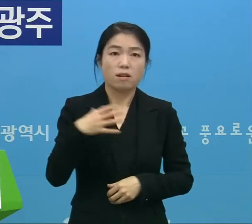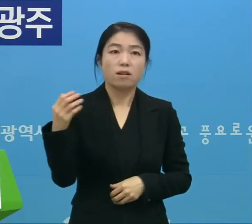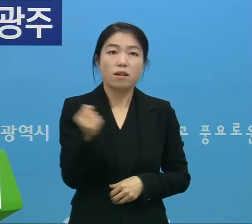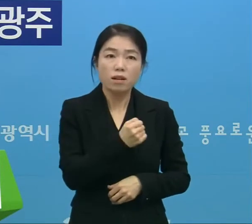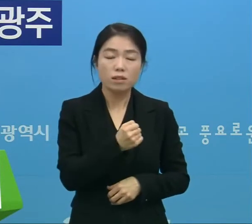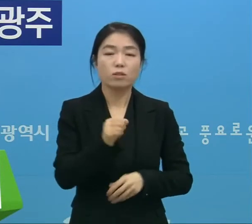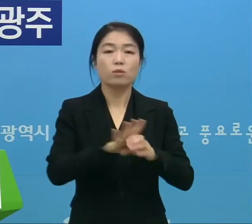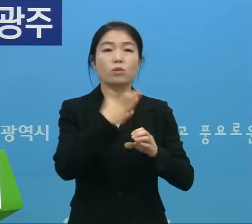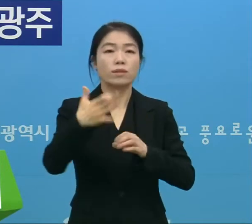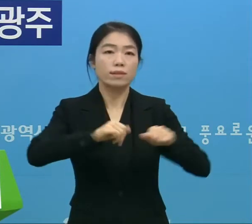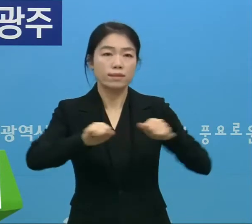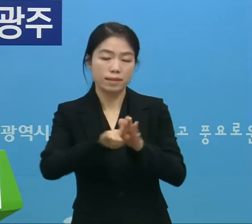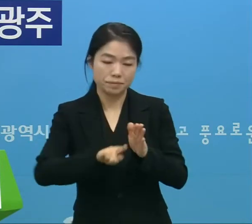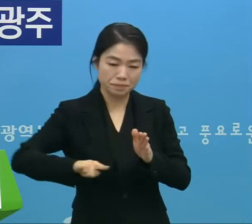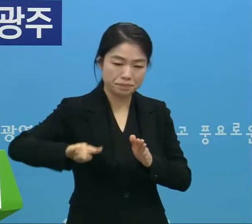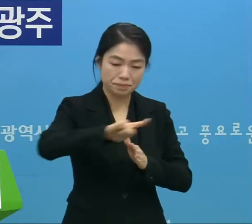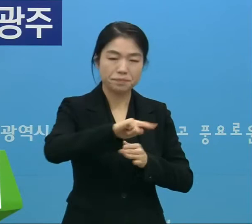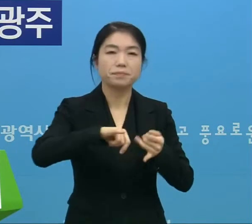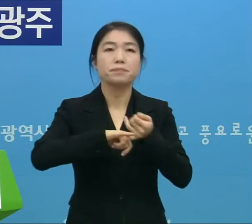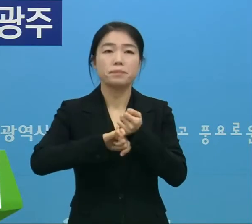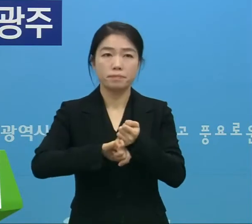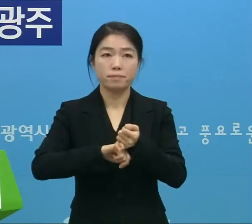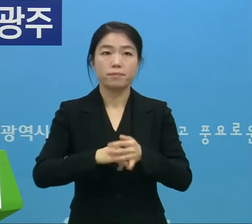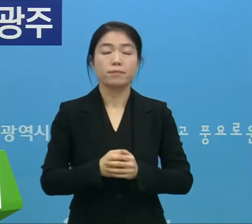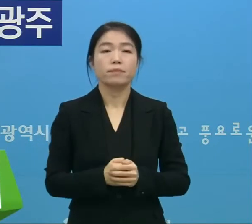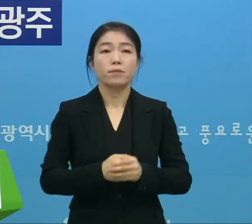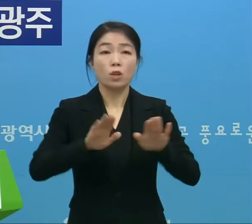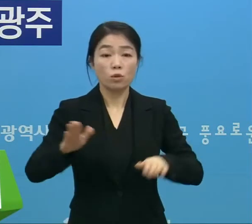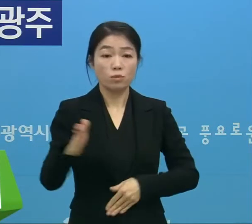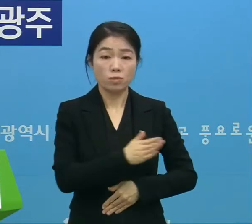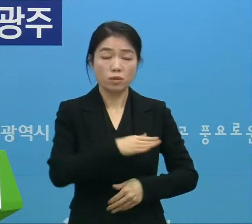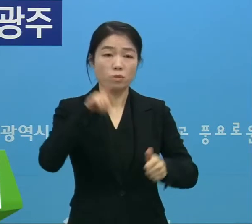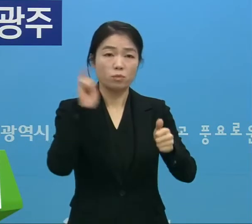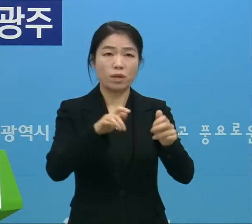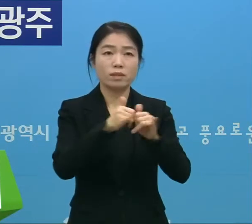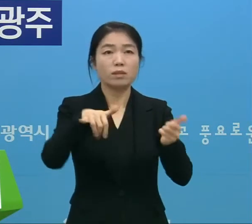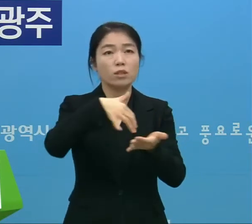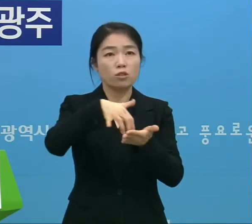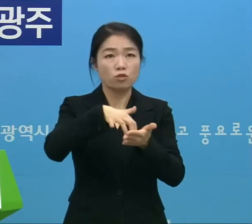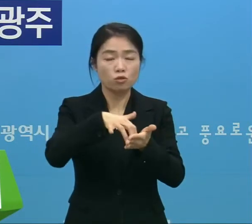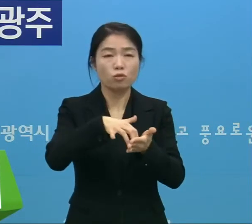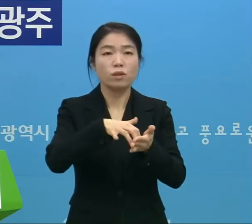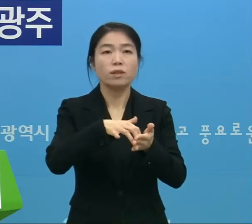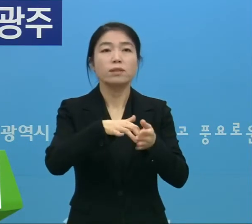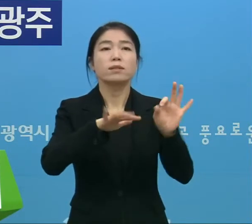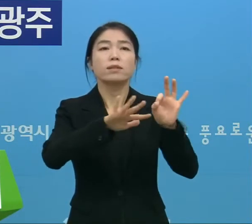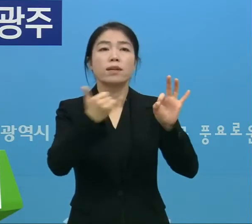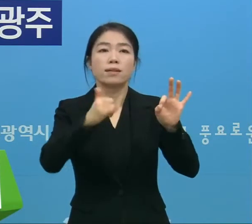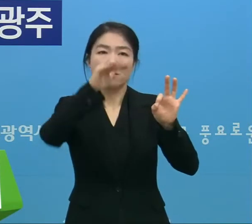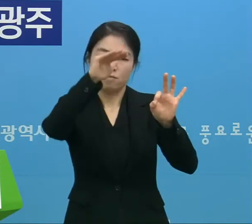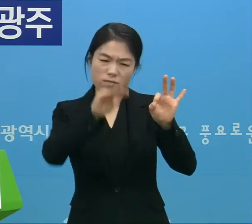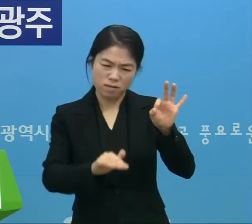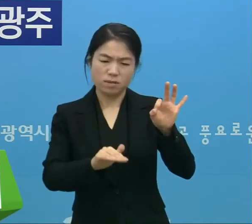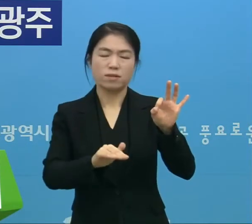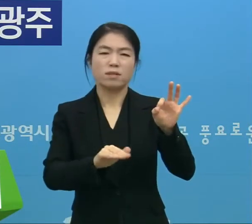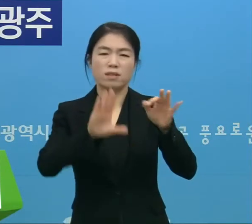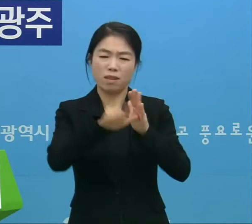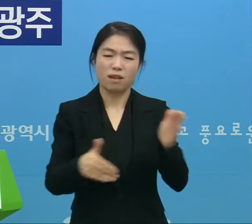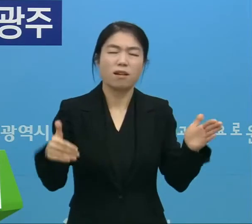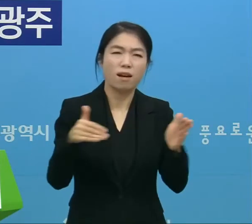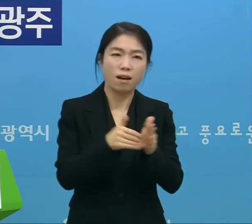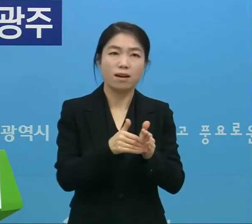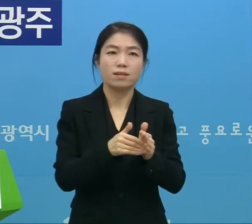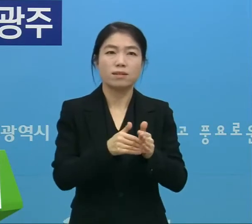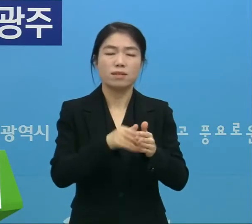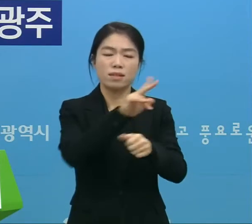코로나19 대응에 앞장서겠습니다. 오늘부터 확진자 숫자가 한자리로 줄어들 때까지